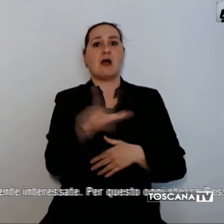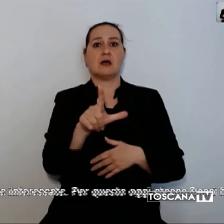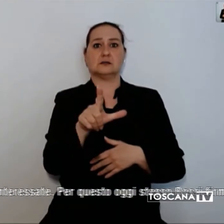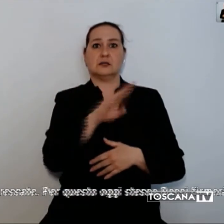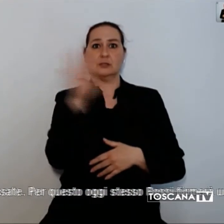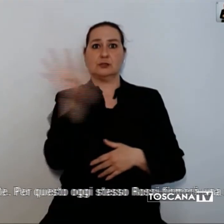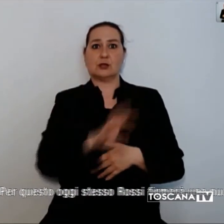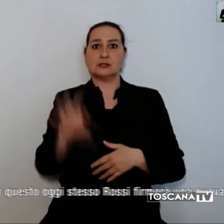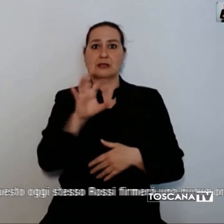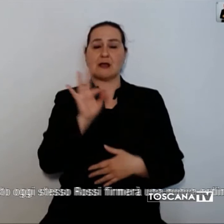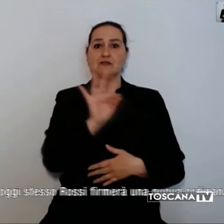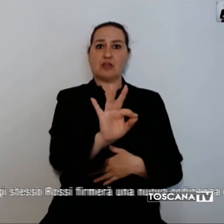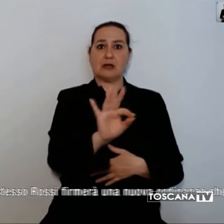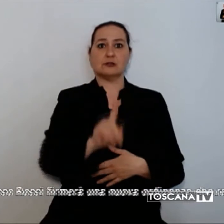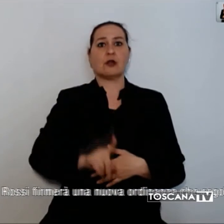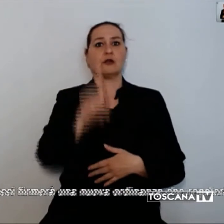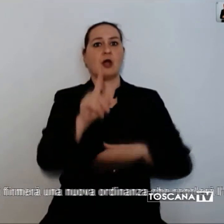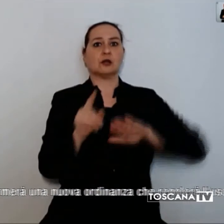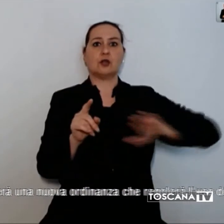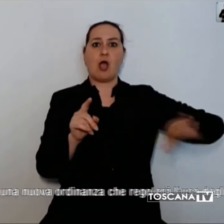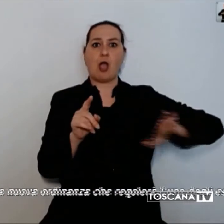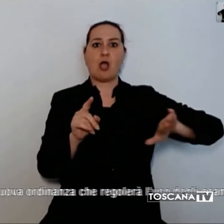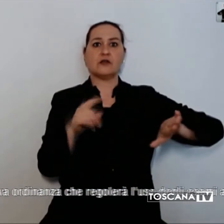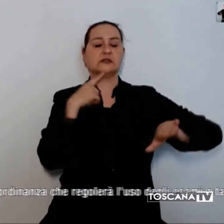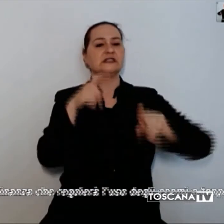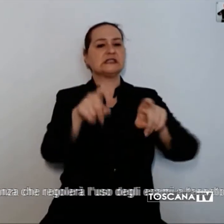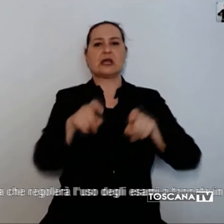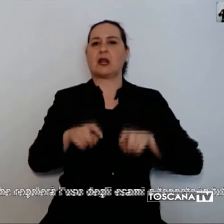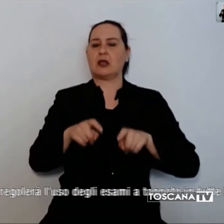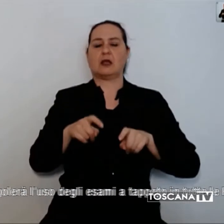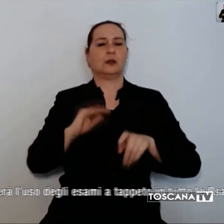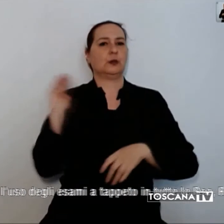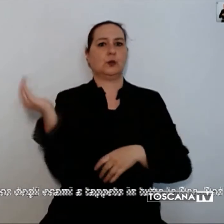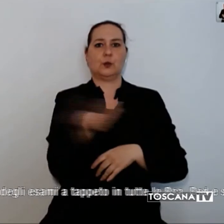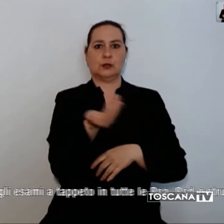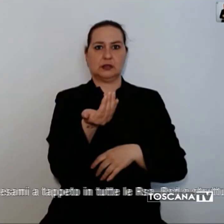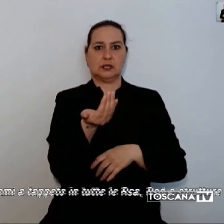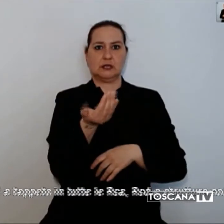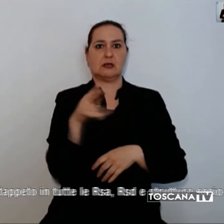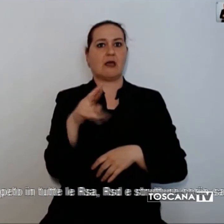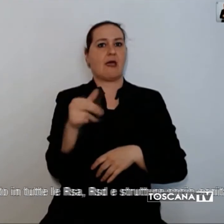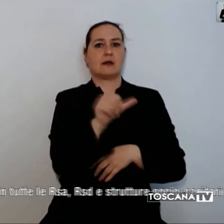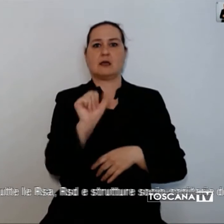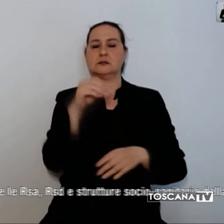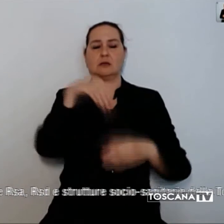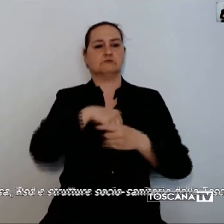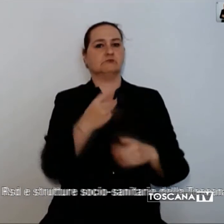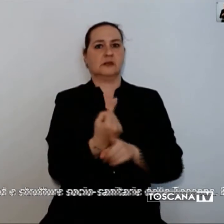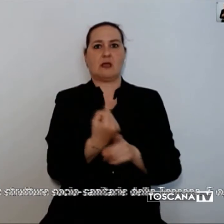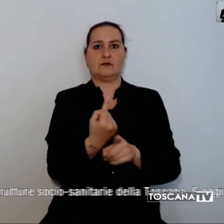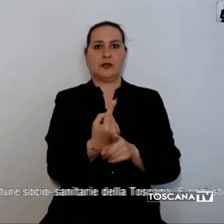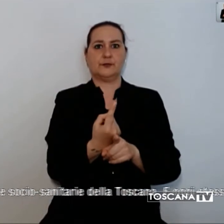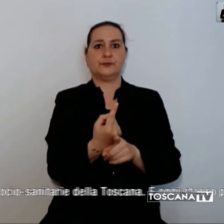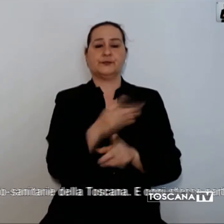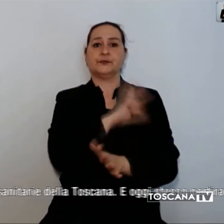di far partire subito lo screening di massa nelle residenze sanitarie. Oggi stesso